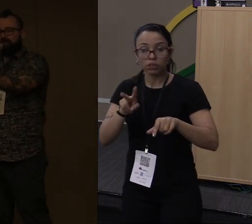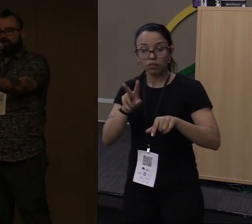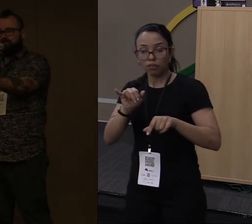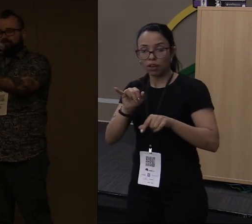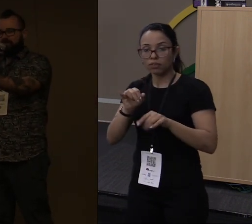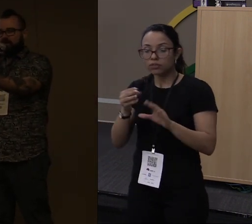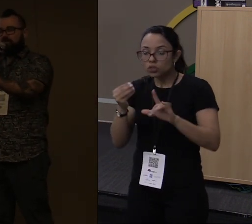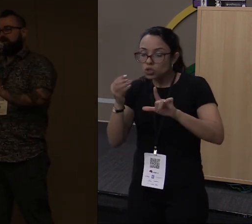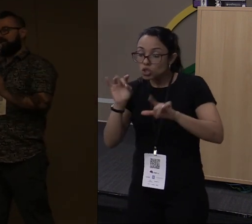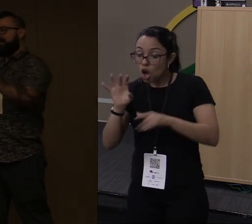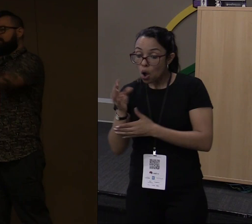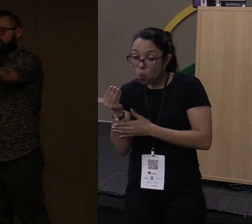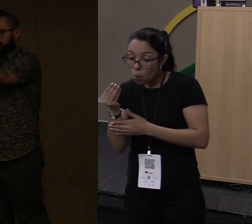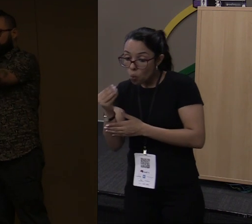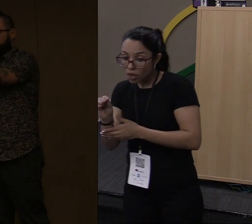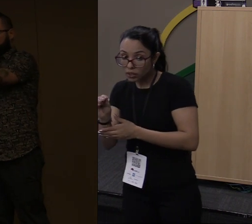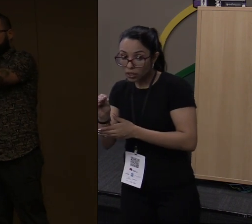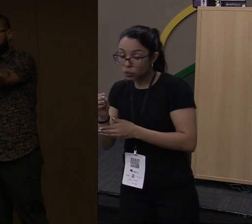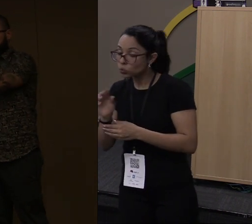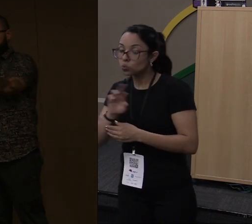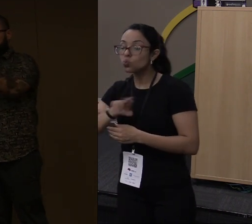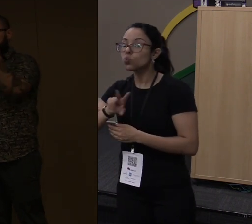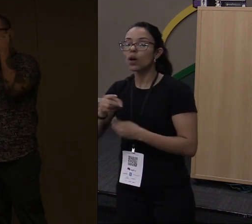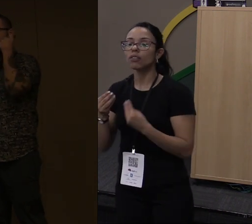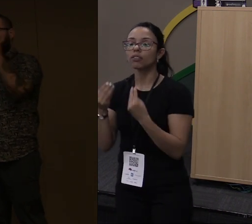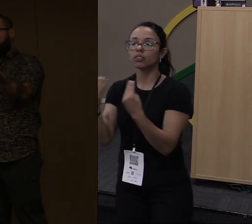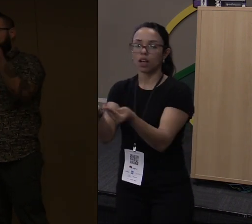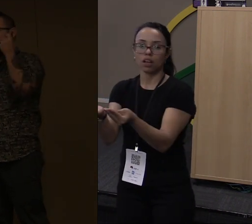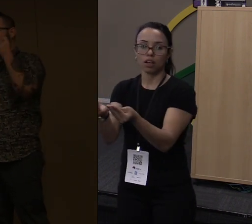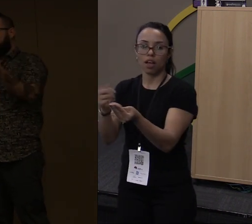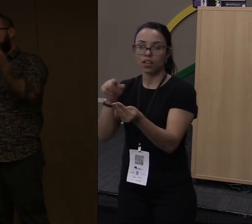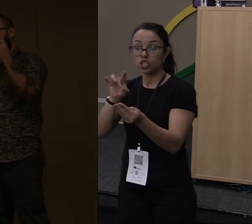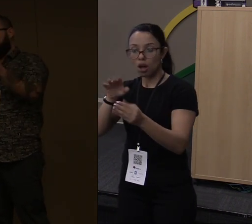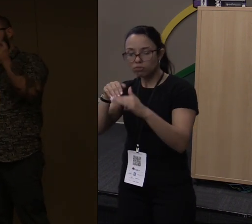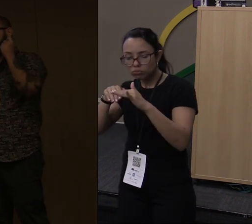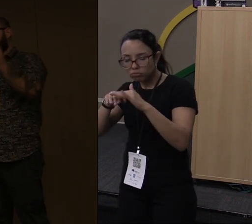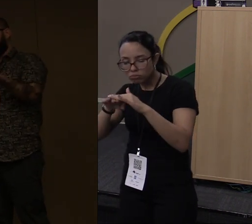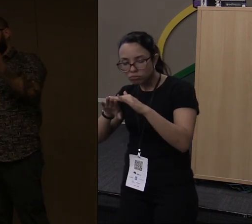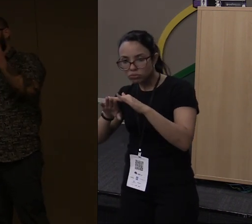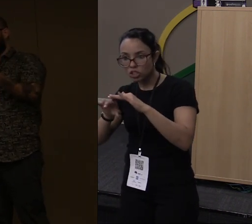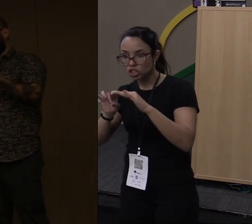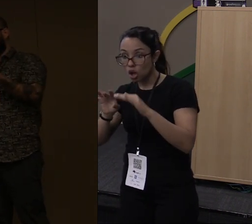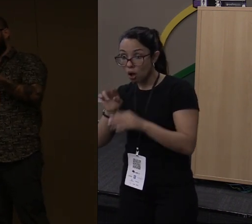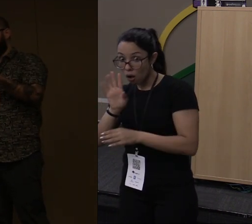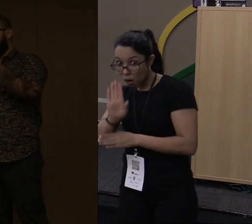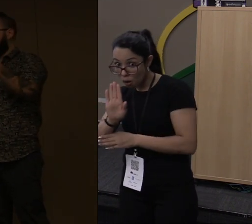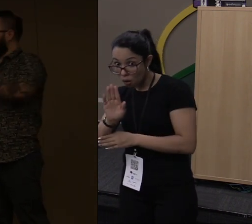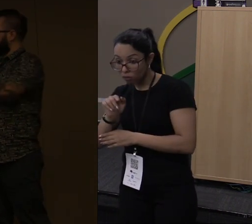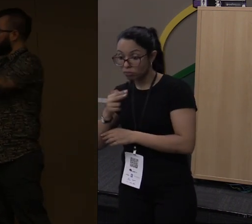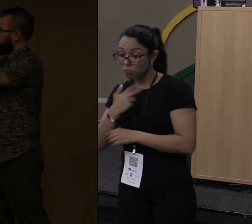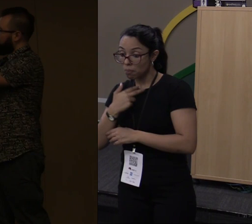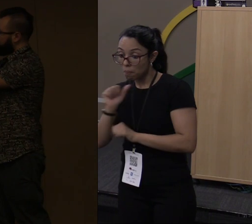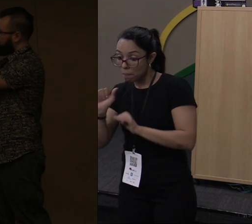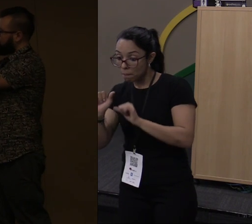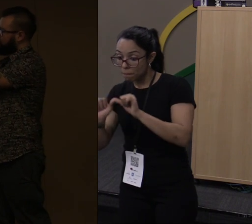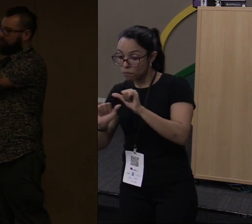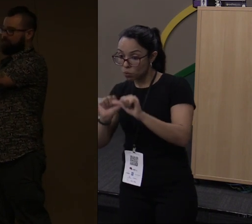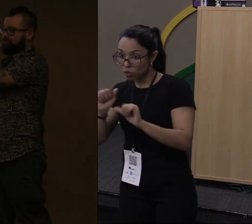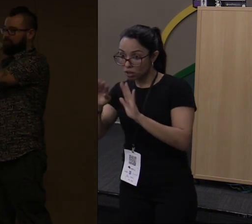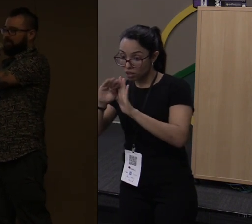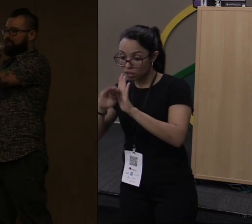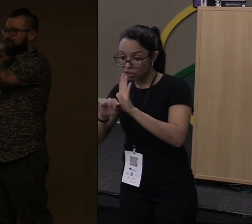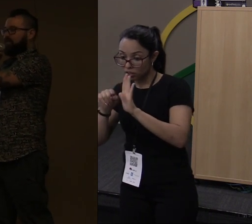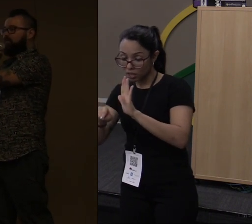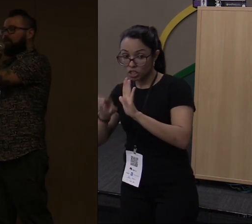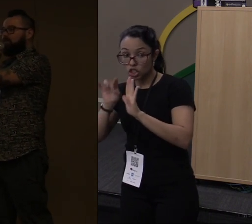locando aquilo. Eu não estou dando isso para a função. Eu estou falando assim, olha, ninguém mais pode alterar essa lista a não ser essa função.